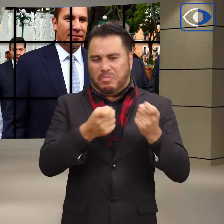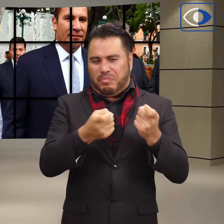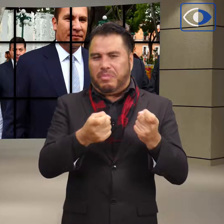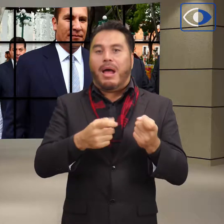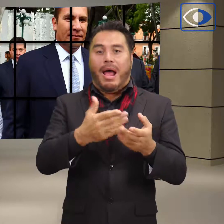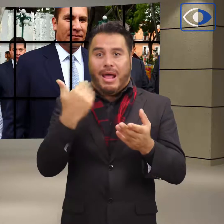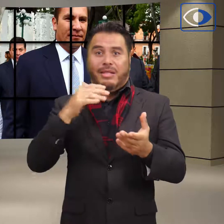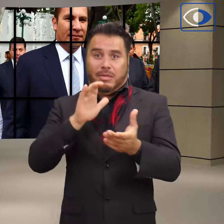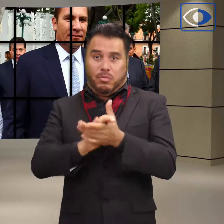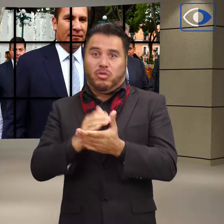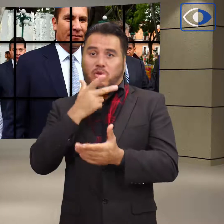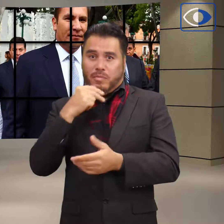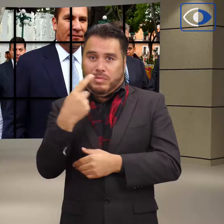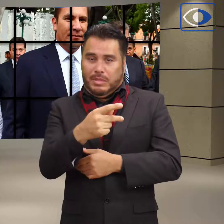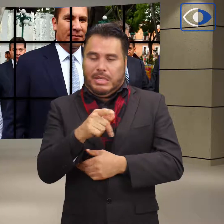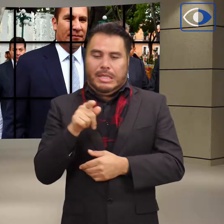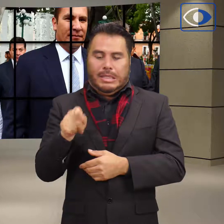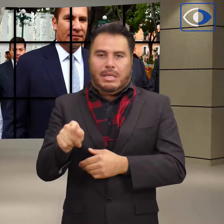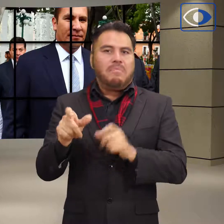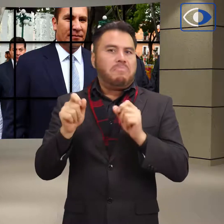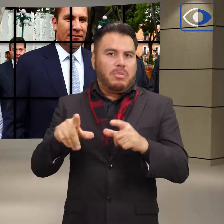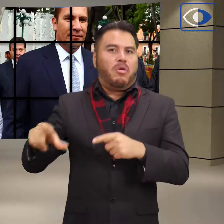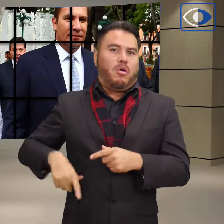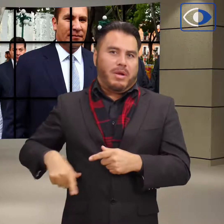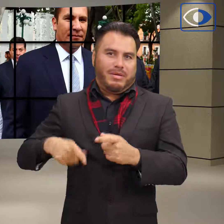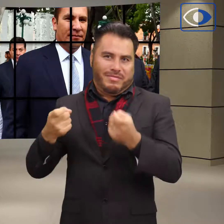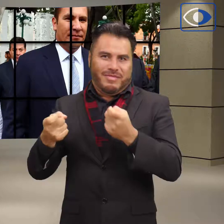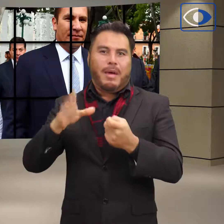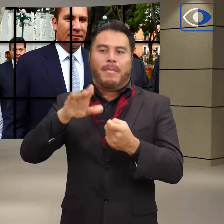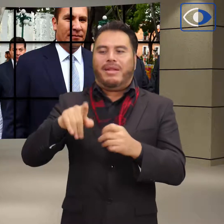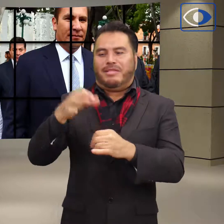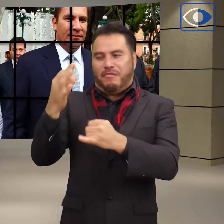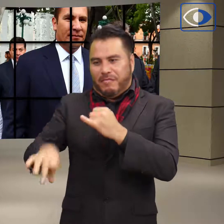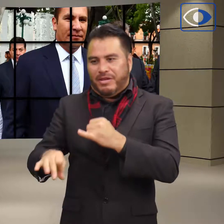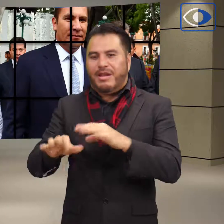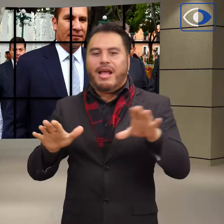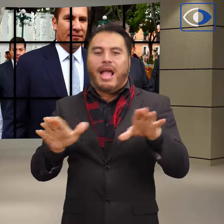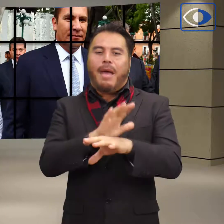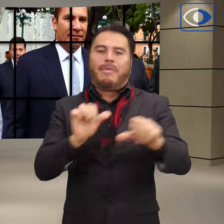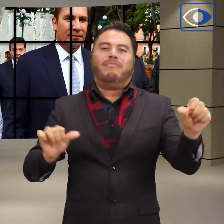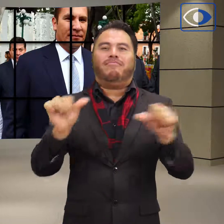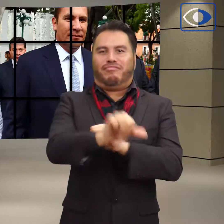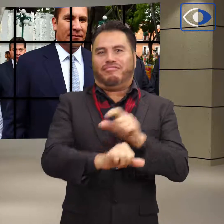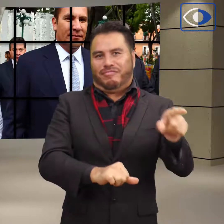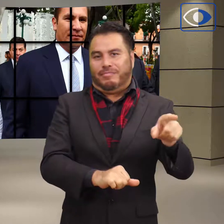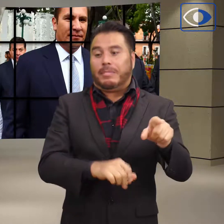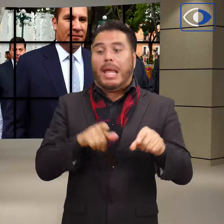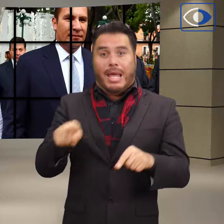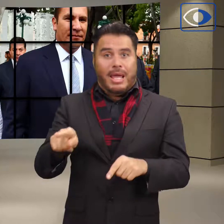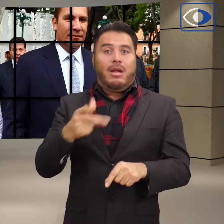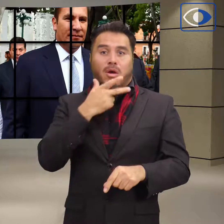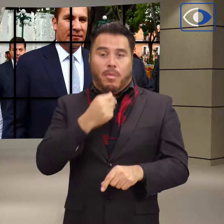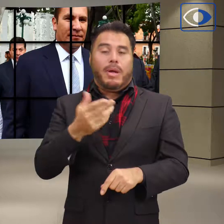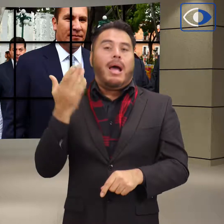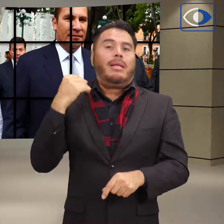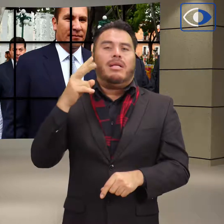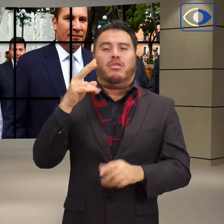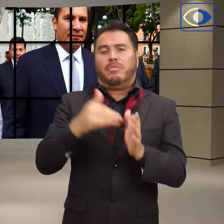esposa. En 2010, Moreno Valle fue gobernador en Puebla. La construcción de carreteras, puentes, museos, hospitales,